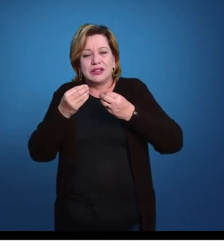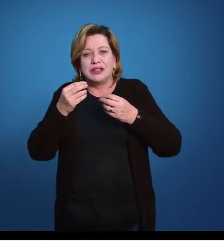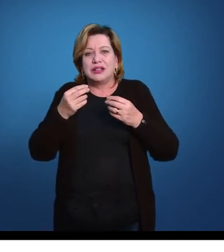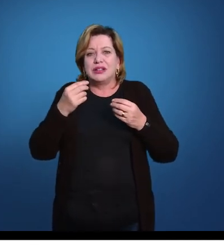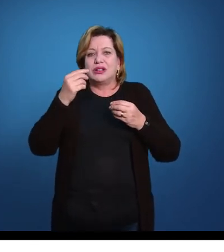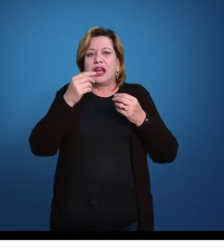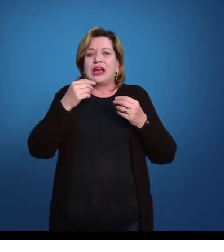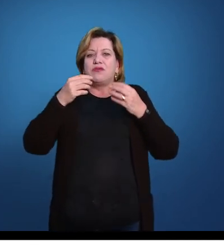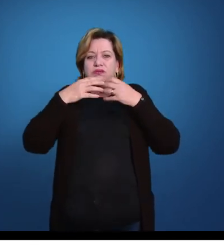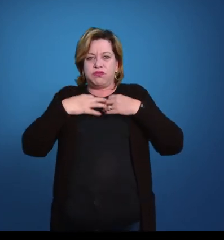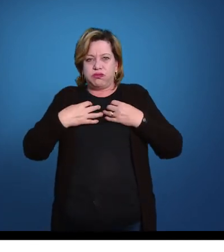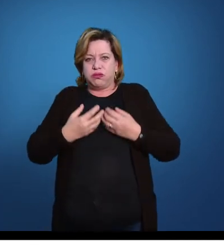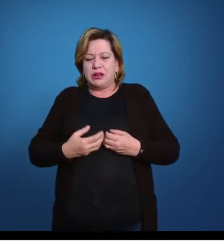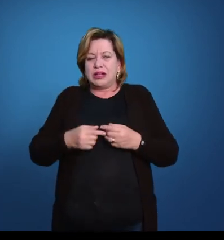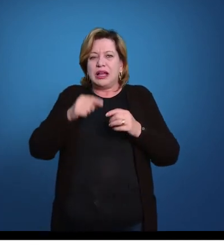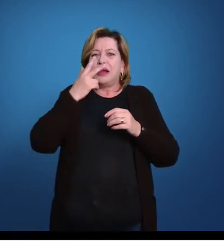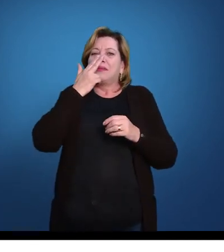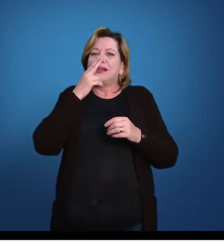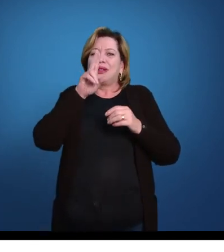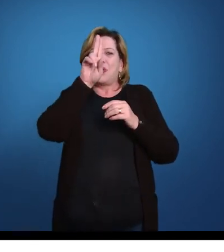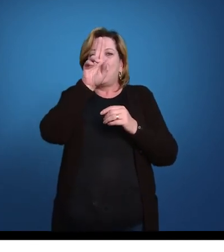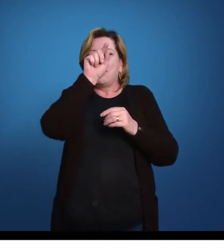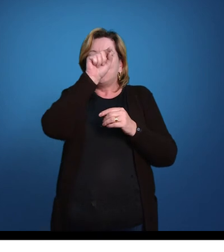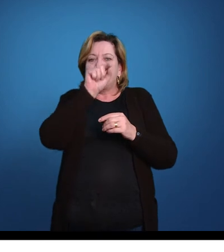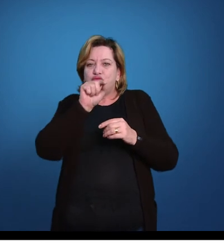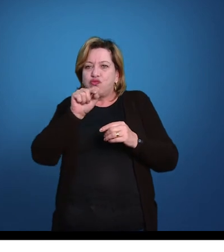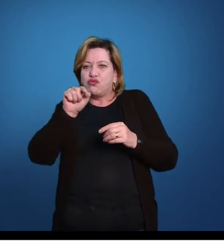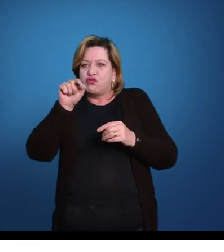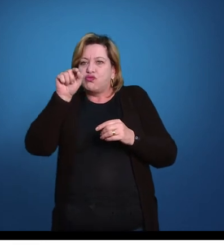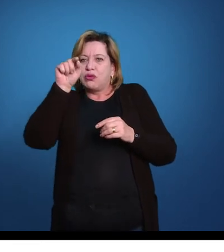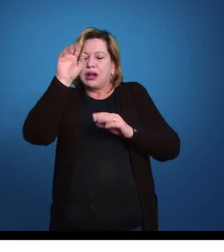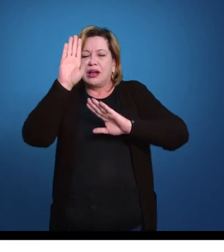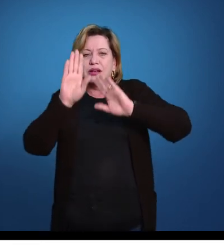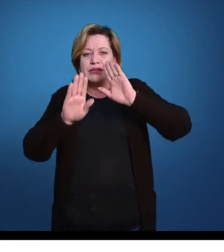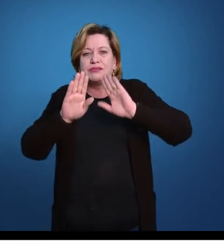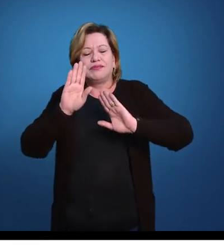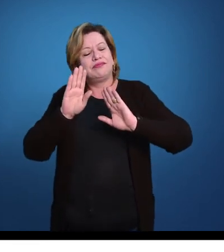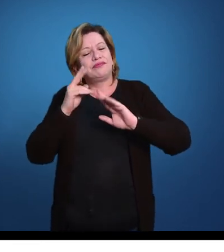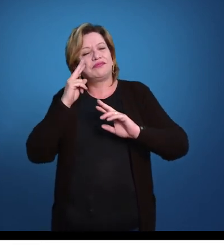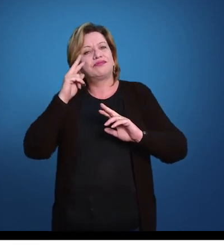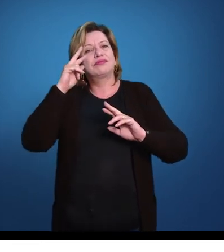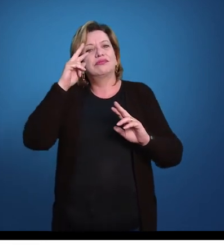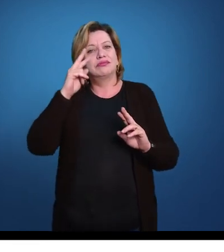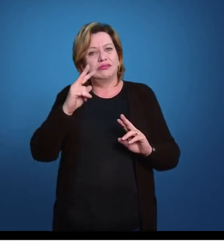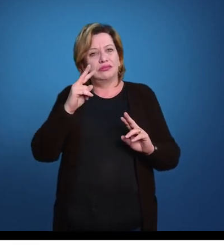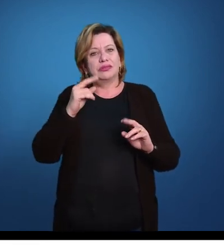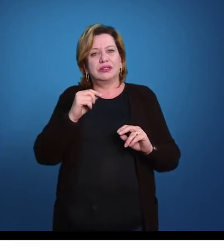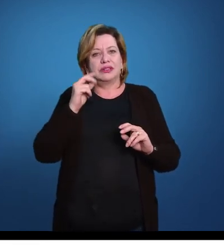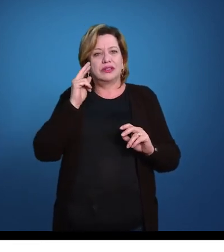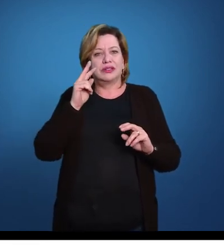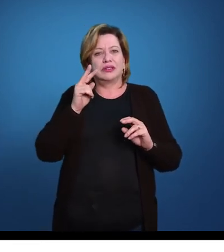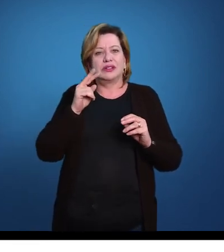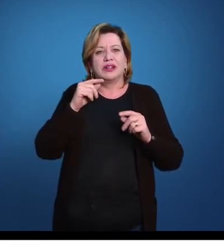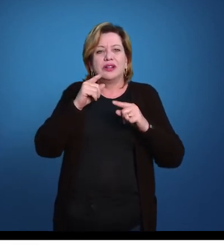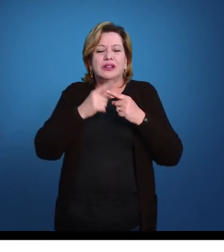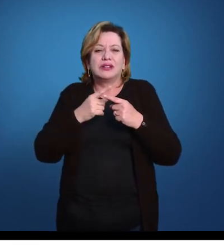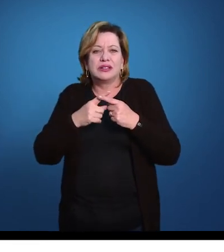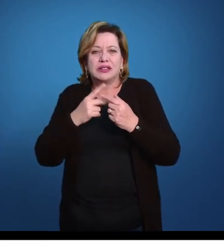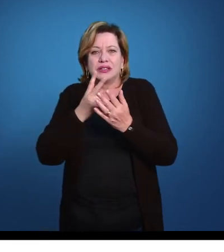né, alguns vermes tubícolas aparece isso, né, um trato digestivo em forma de U, né, aqui, porque provavelmente esse bicho era tubícola,